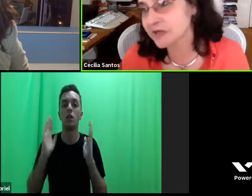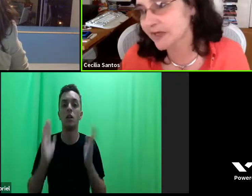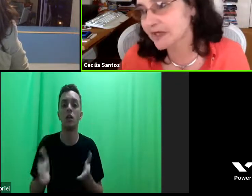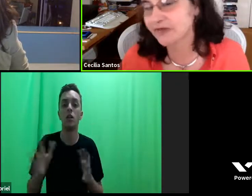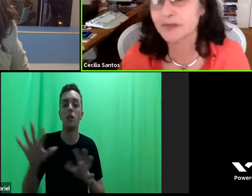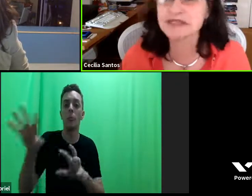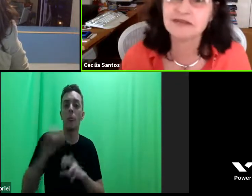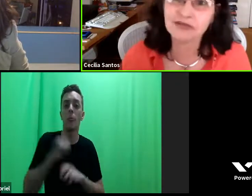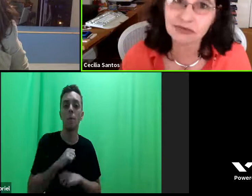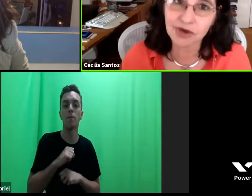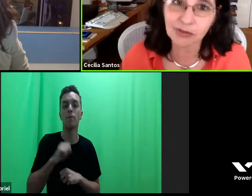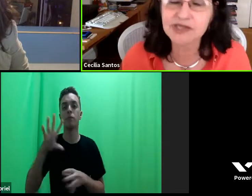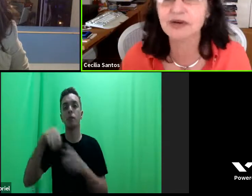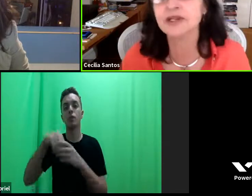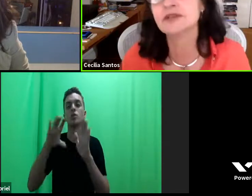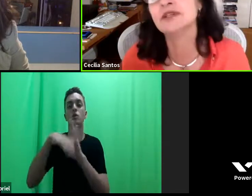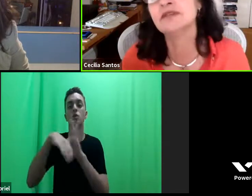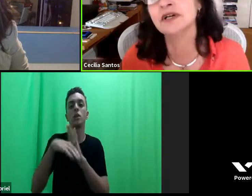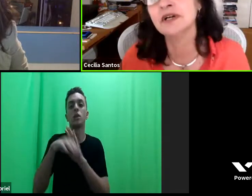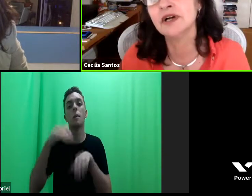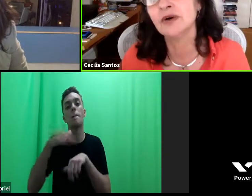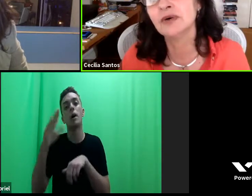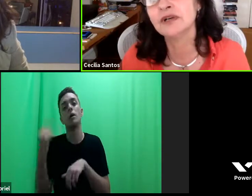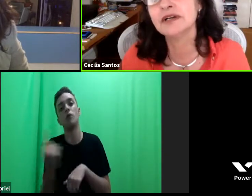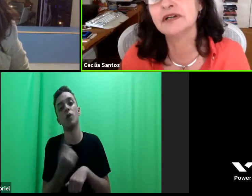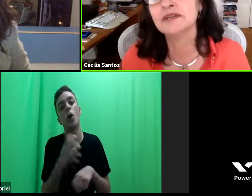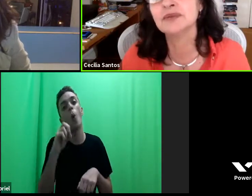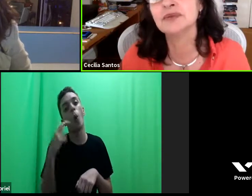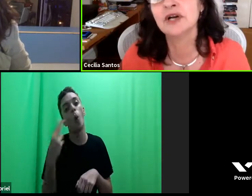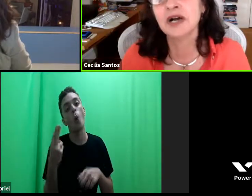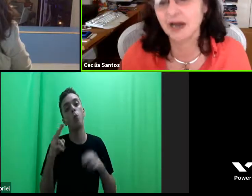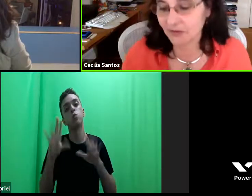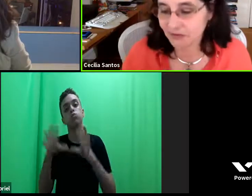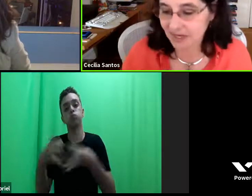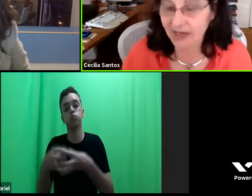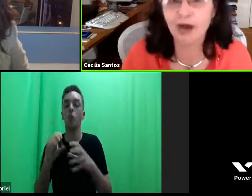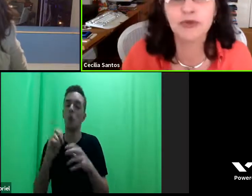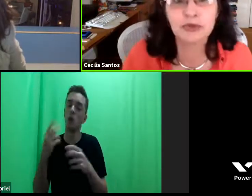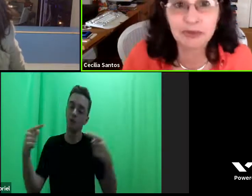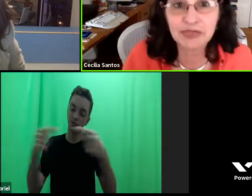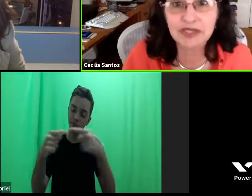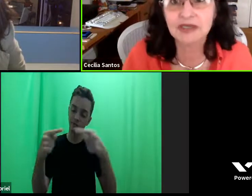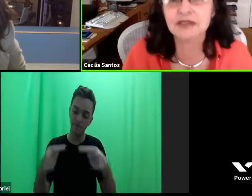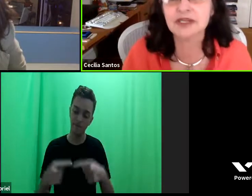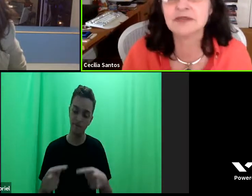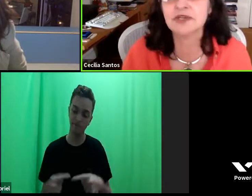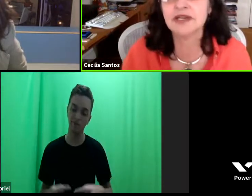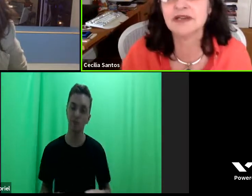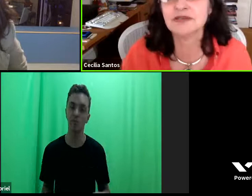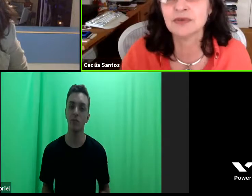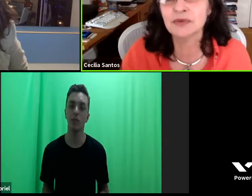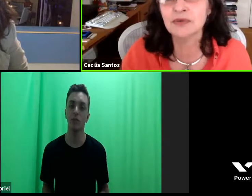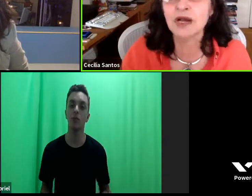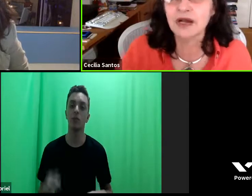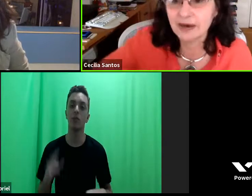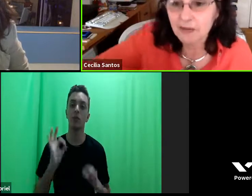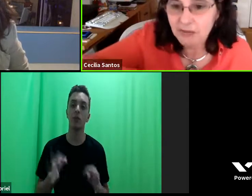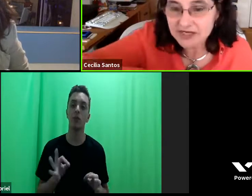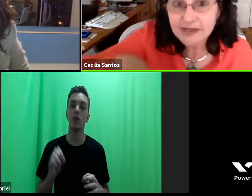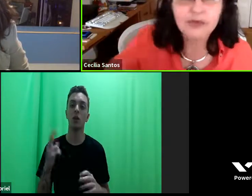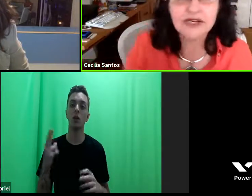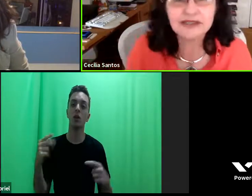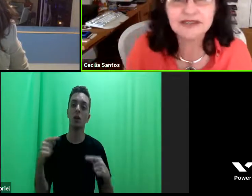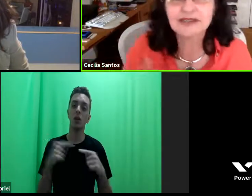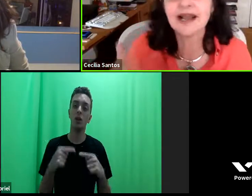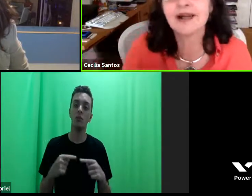Ou numa perspectiva mais individual, mais coletiva, ou ligando a uma autonomia das mulheres, ou a